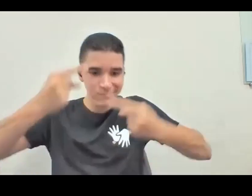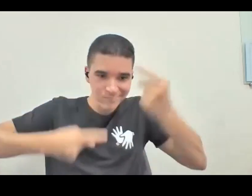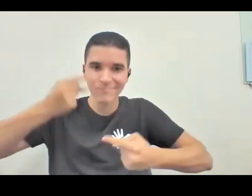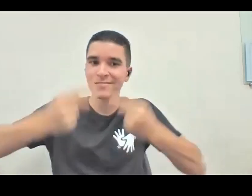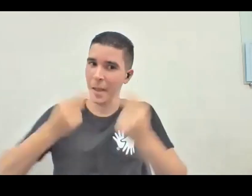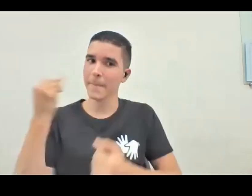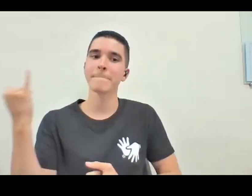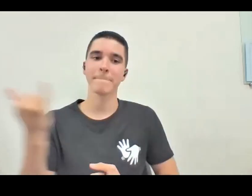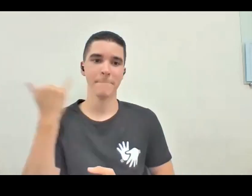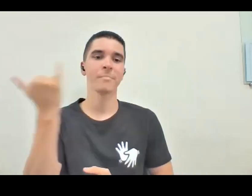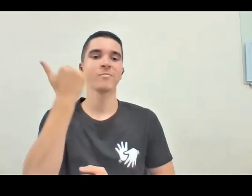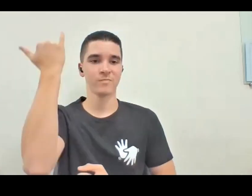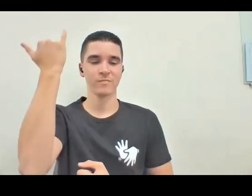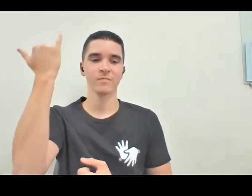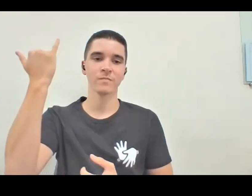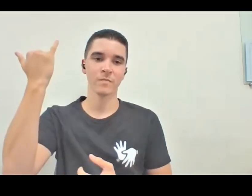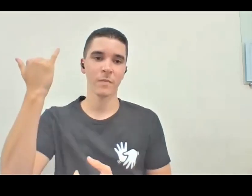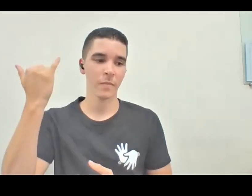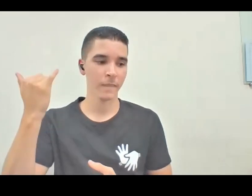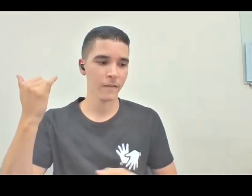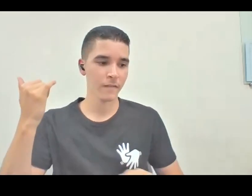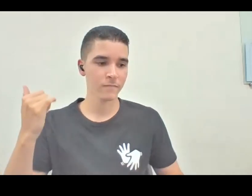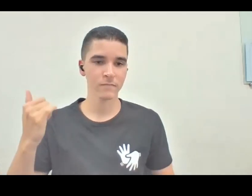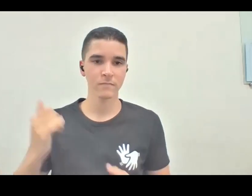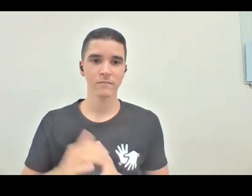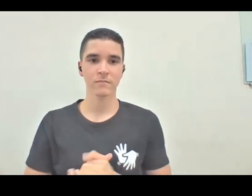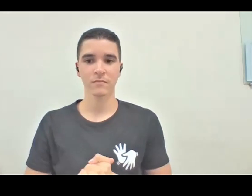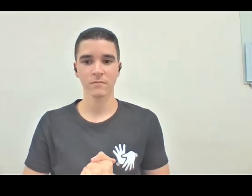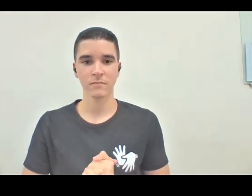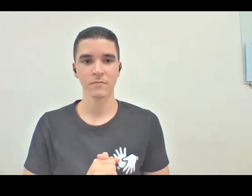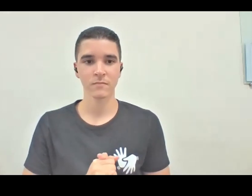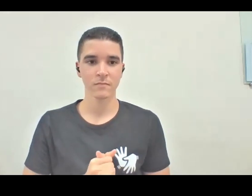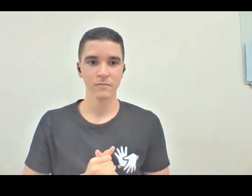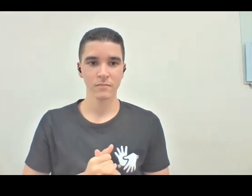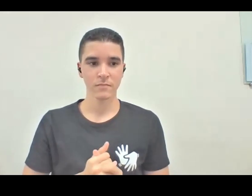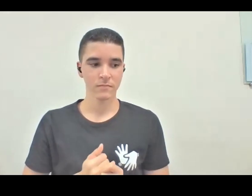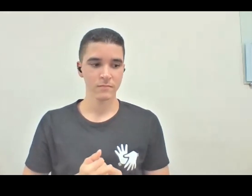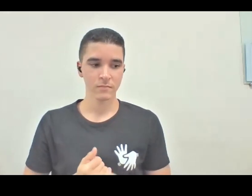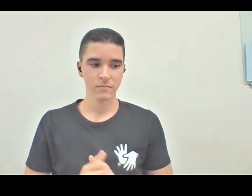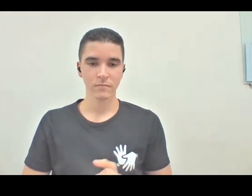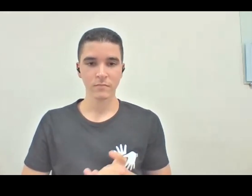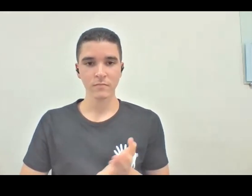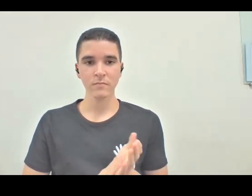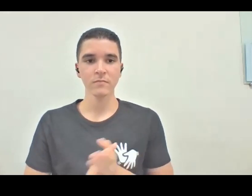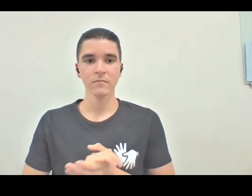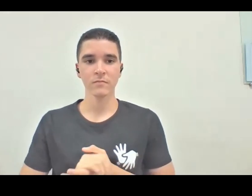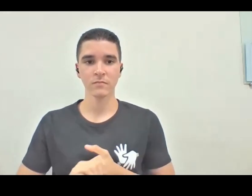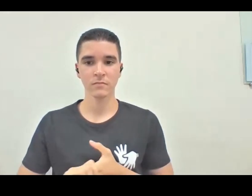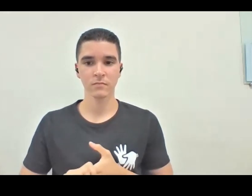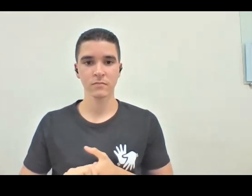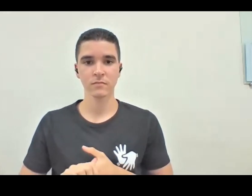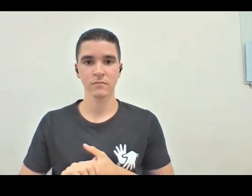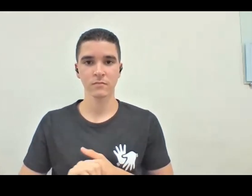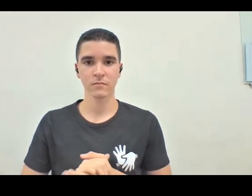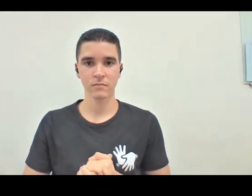questões que estão vivas, igual a gente falou, que entendiam a mesma conversa. E estamos entrando